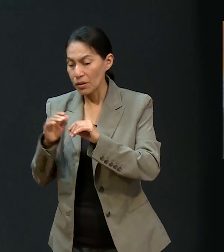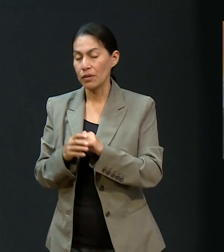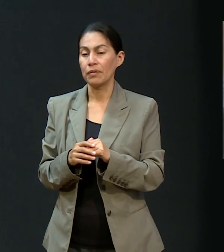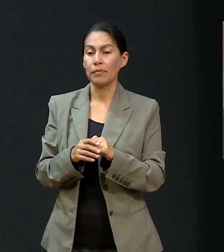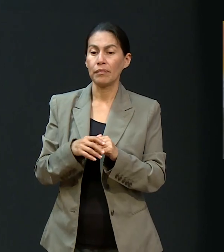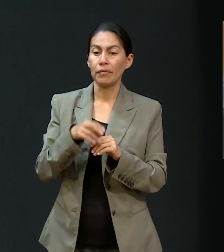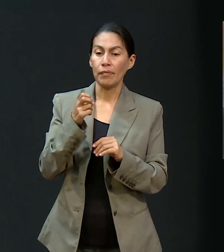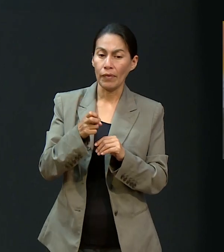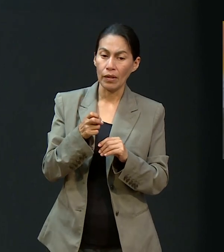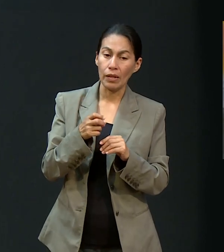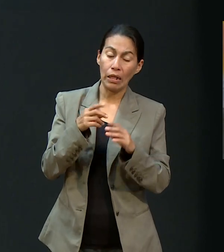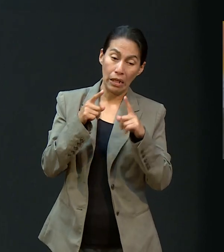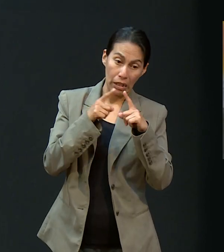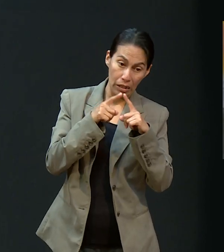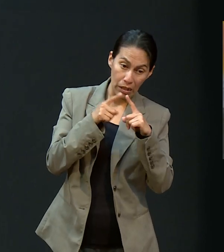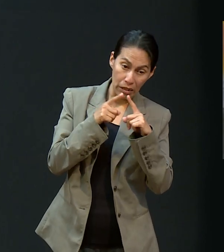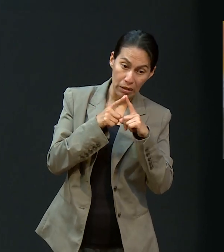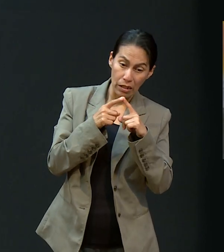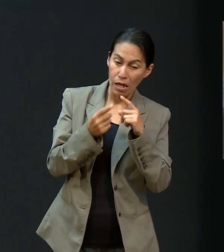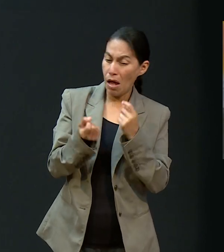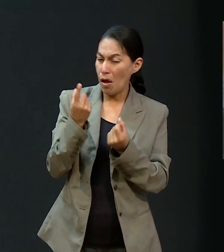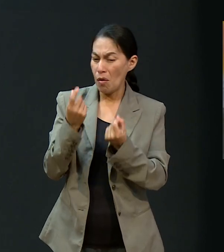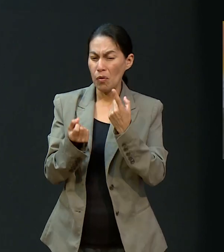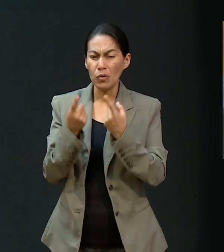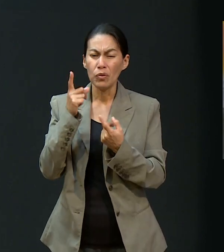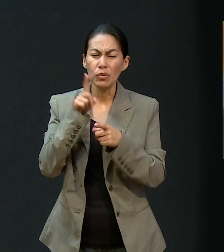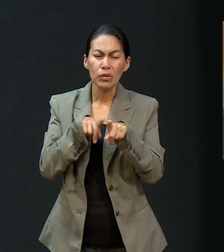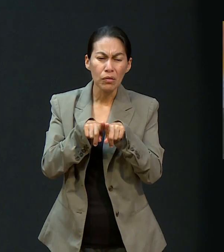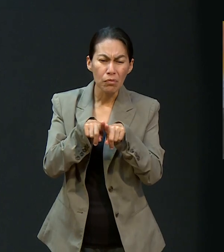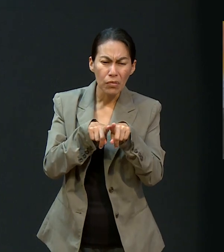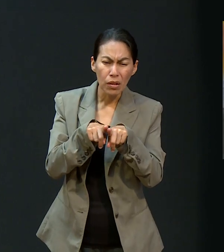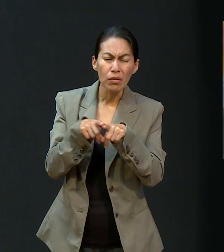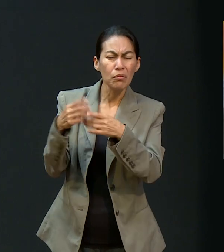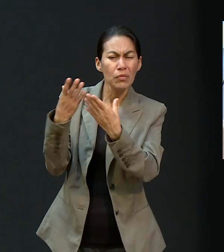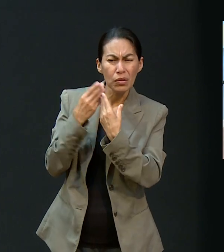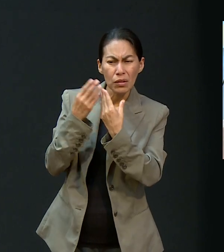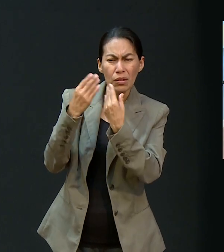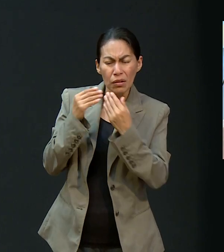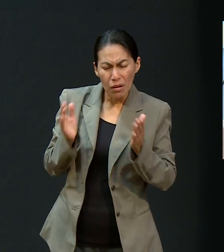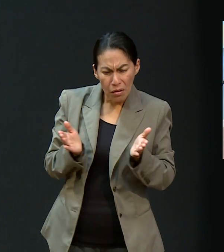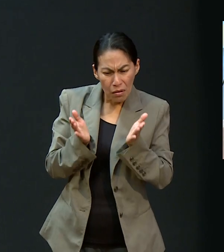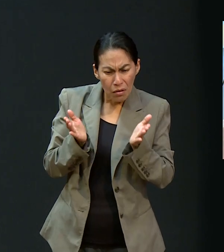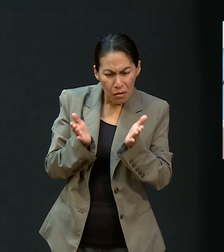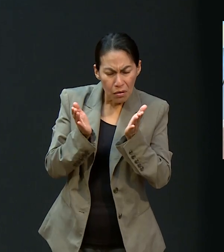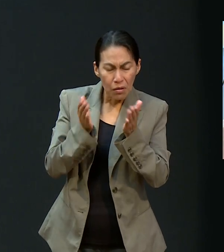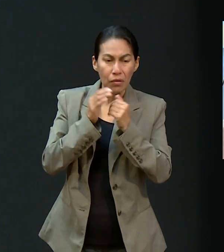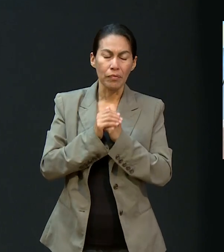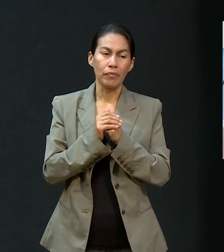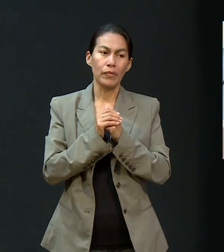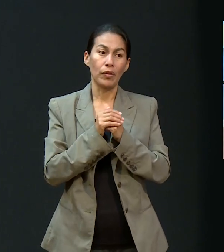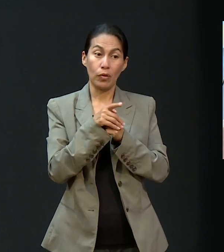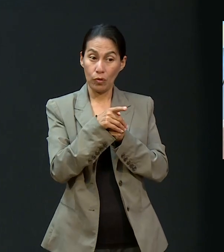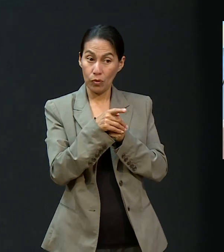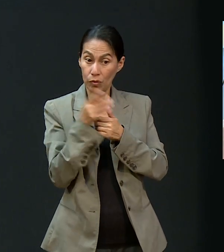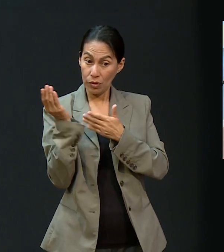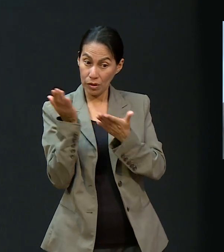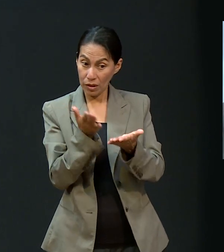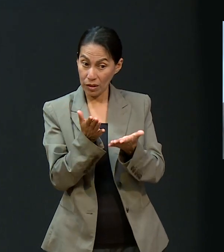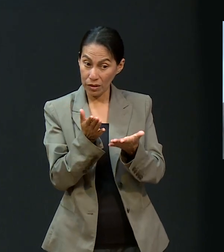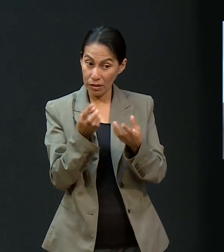pues hay hermanos que me fueron conduciendo en esa área de la oración. Excelente. Porque ingresaste a ser maestra